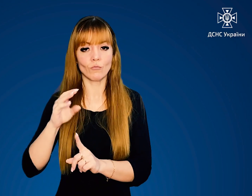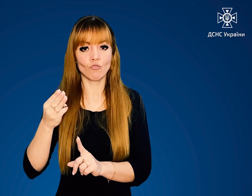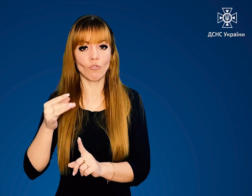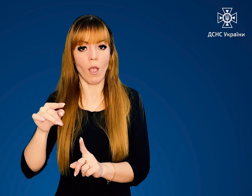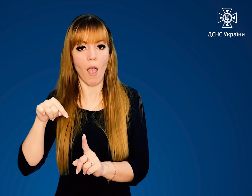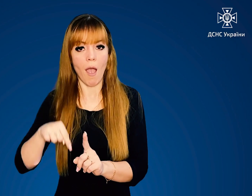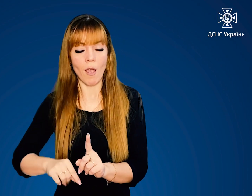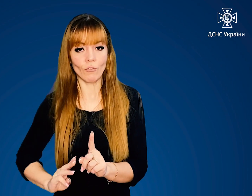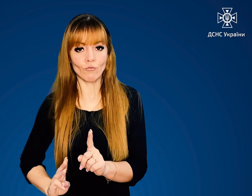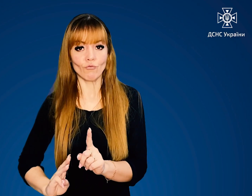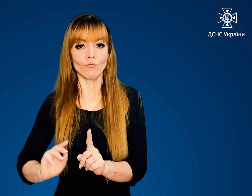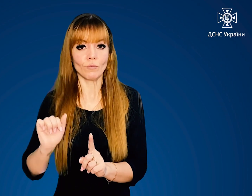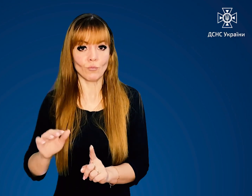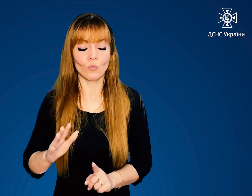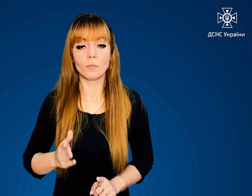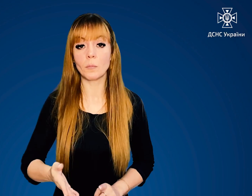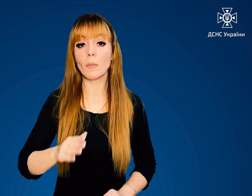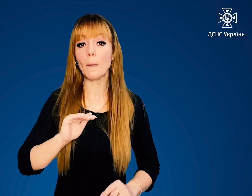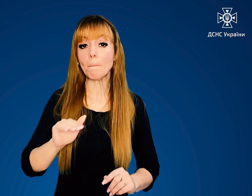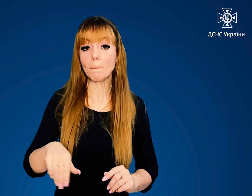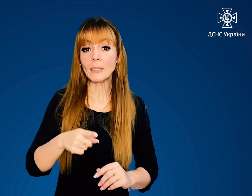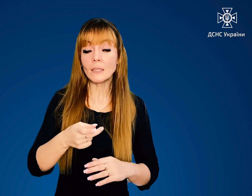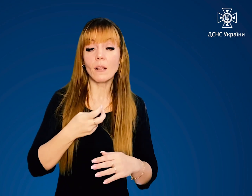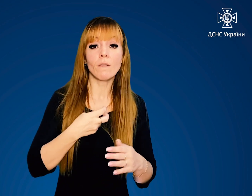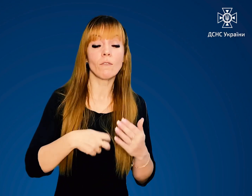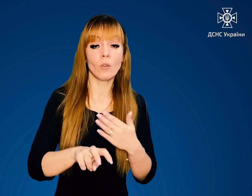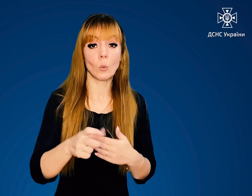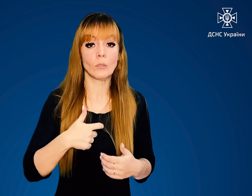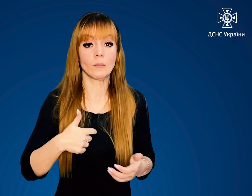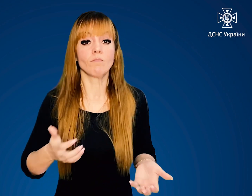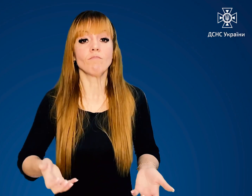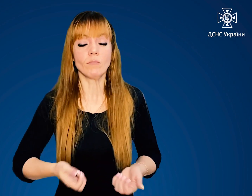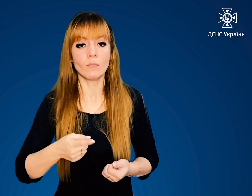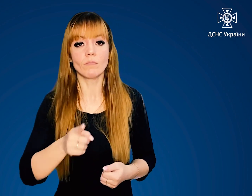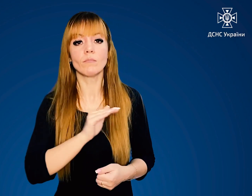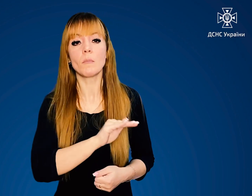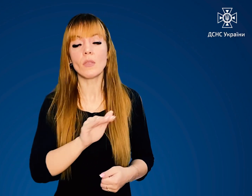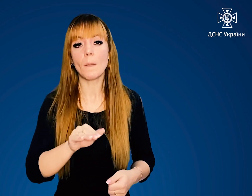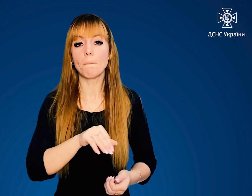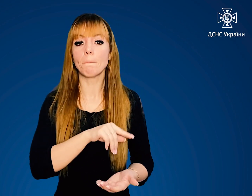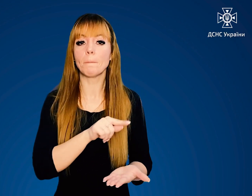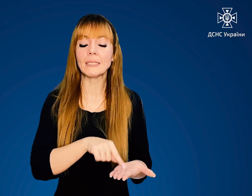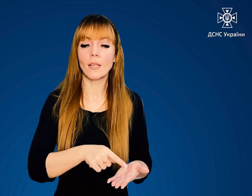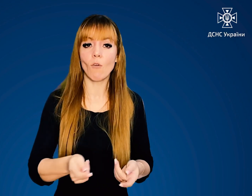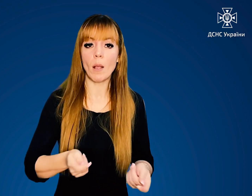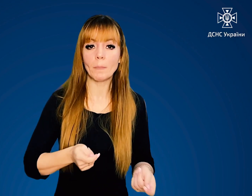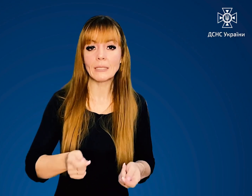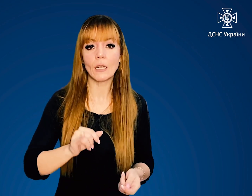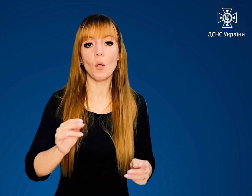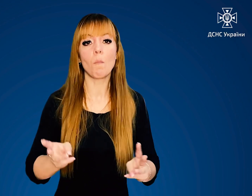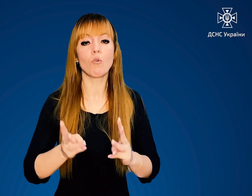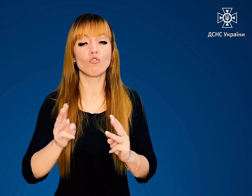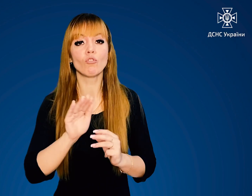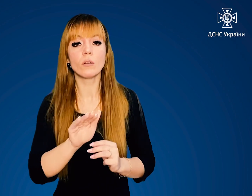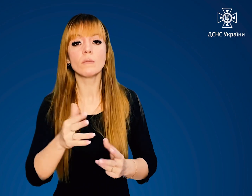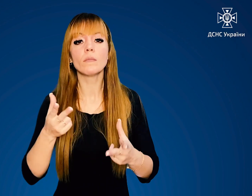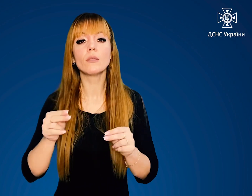Після виходу з осередку пожежі повідомте місцеву адміністрацію та пожежну службу про місце,